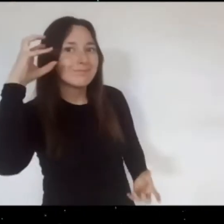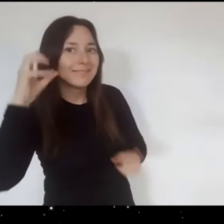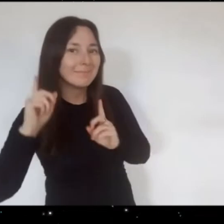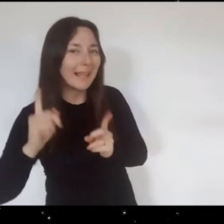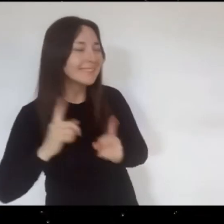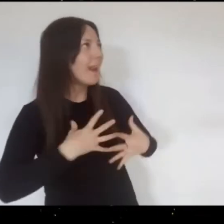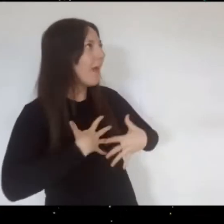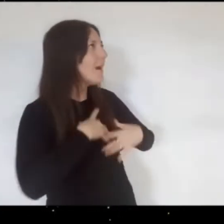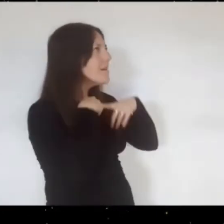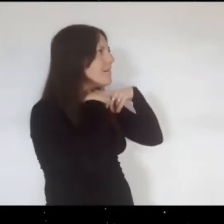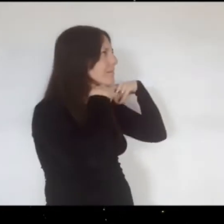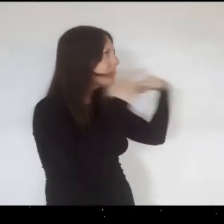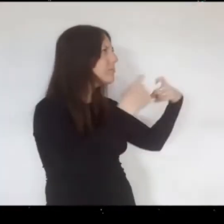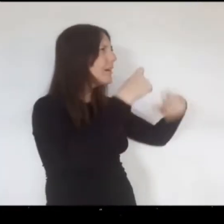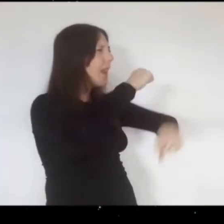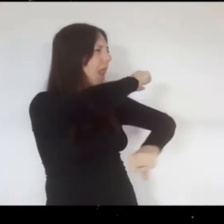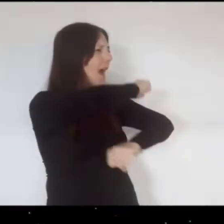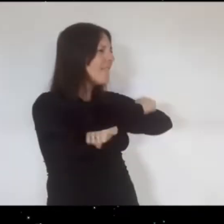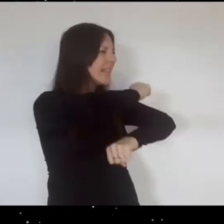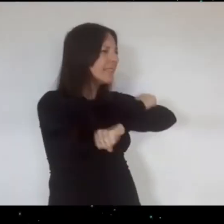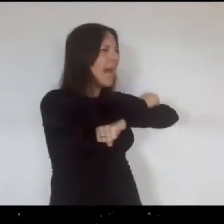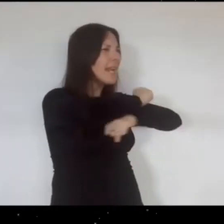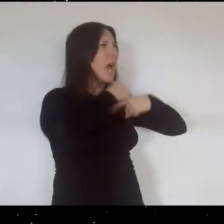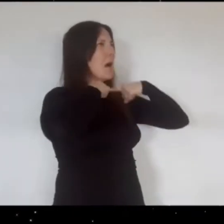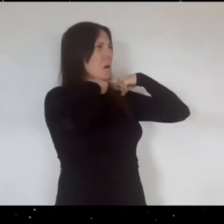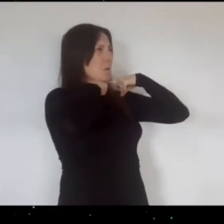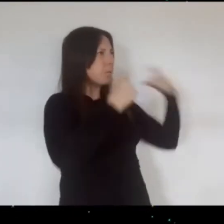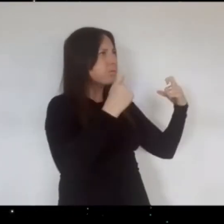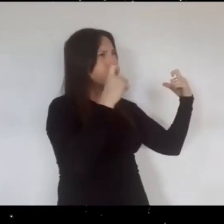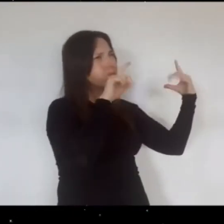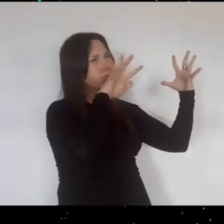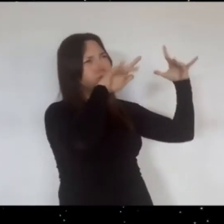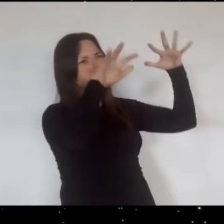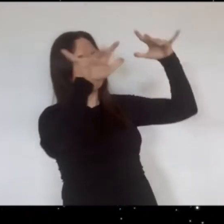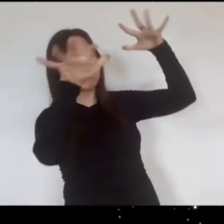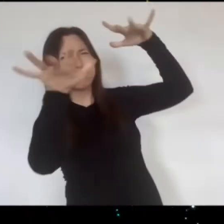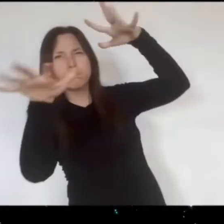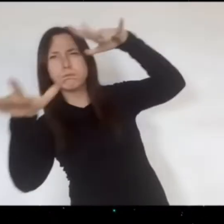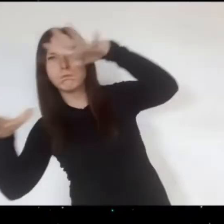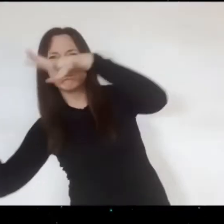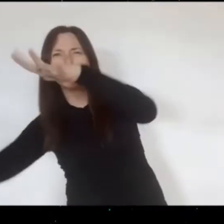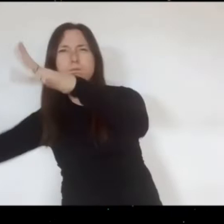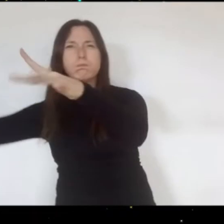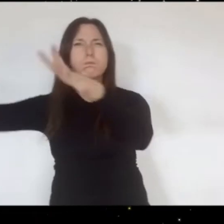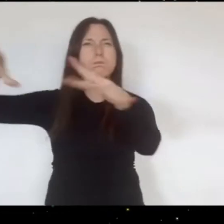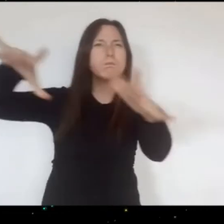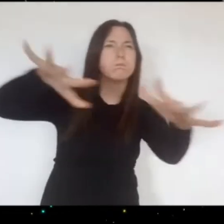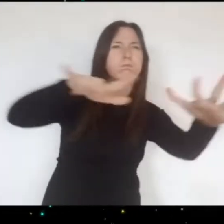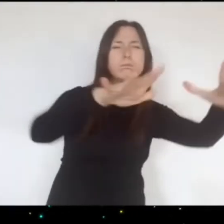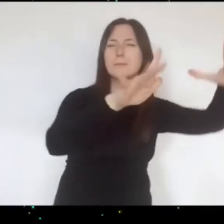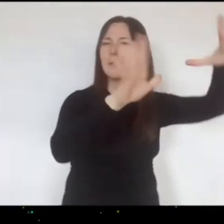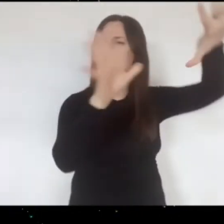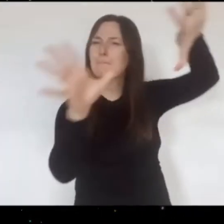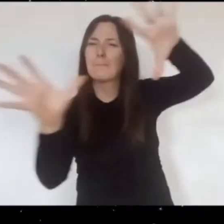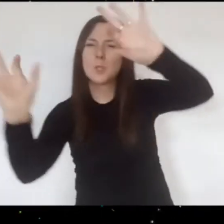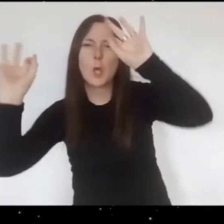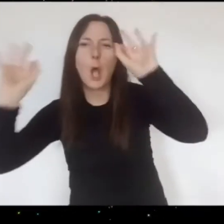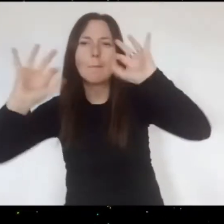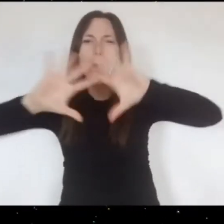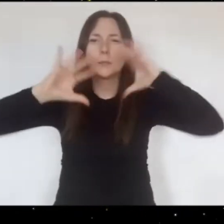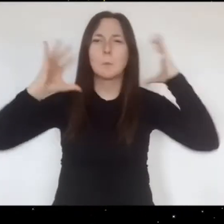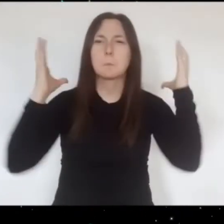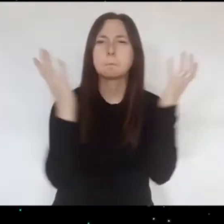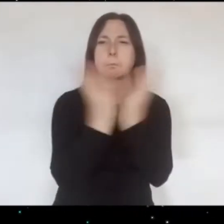grito tan fuerte que se escapa por la ventana y viaja mar adentro resuena por China